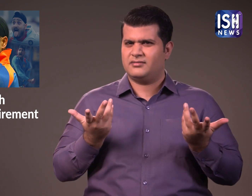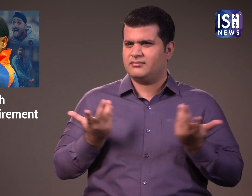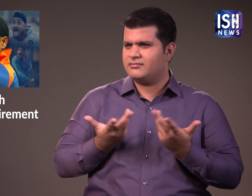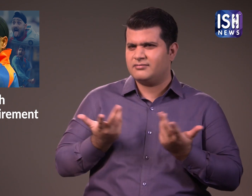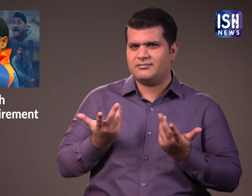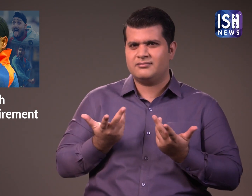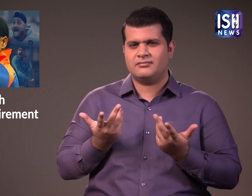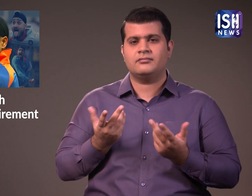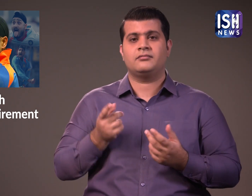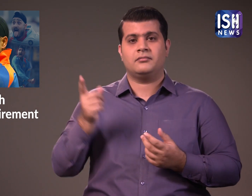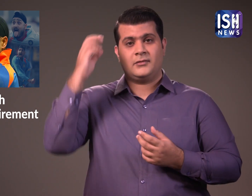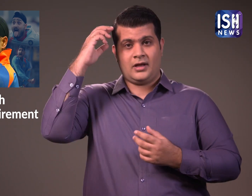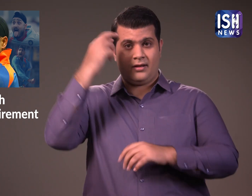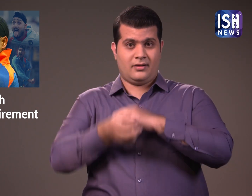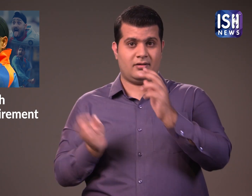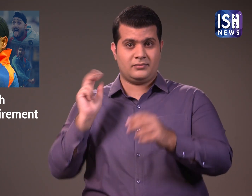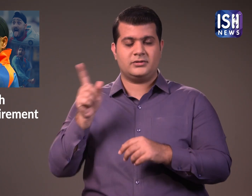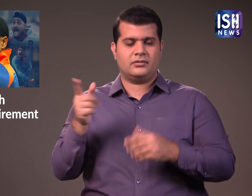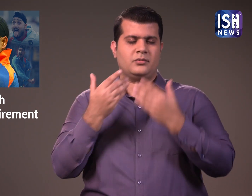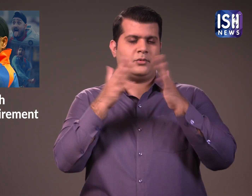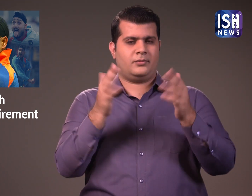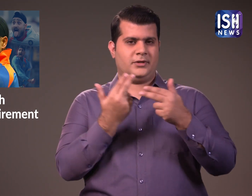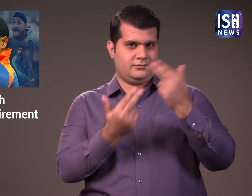तो मैं आपको बताता हूँ कि उन्होंने क्या कहा